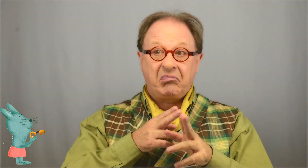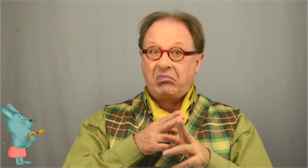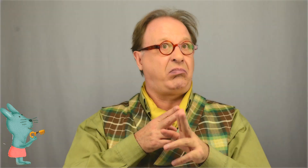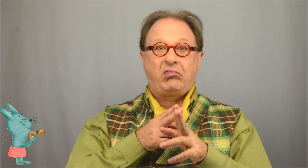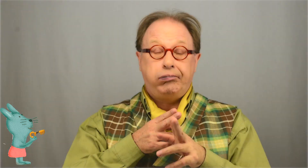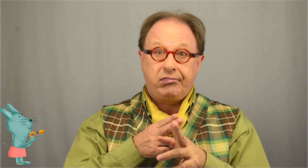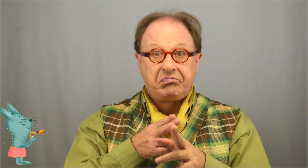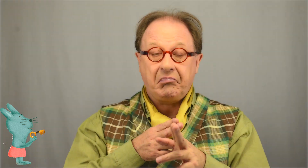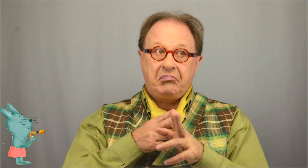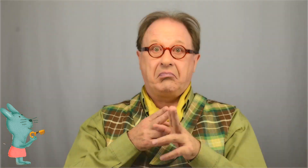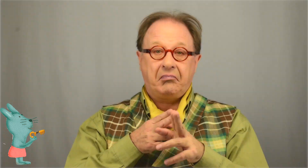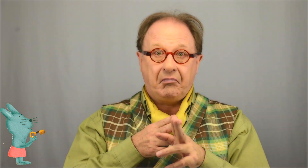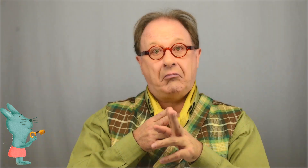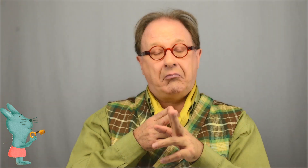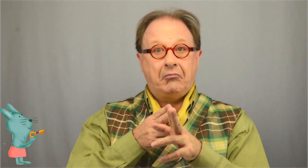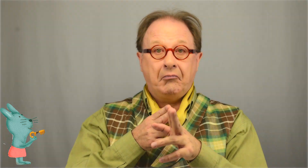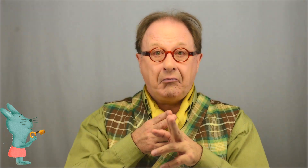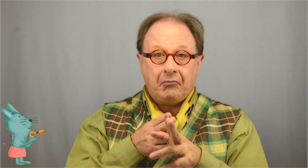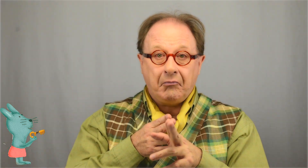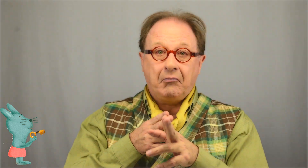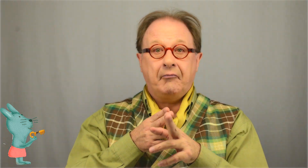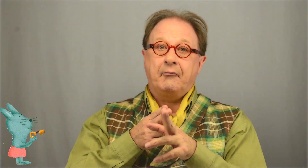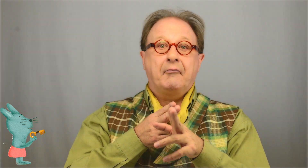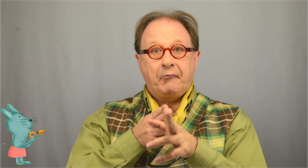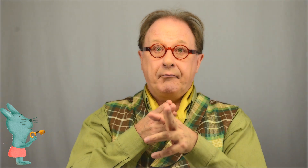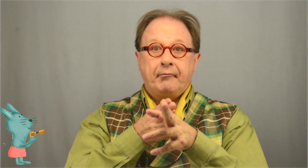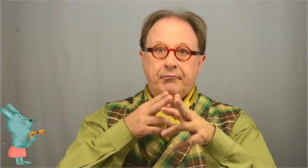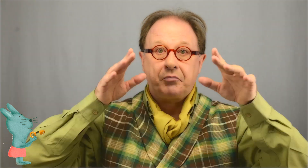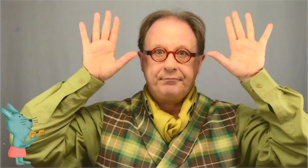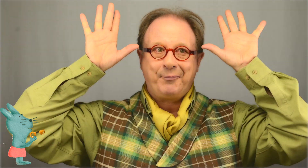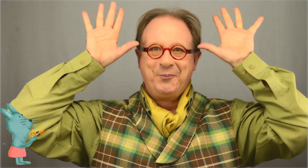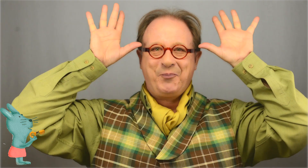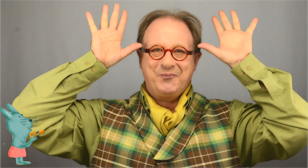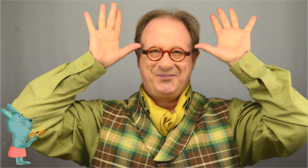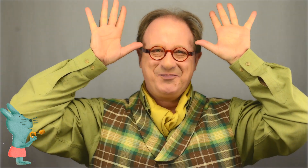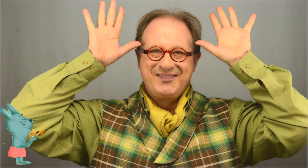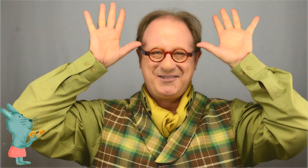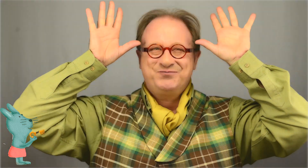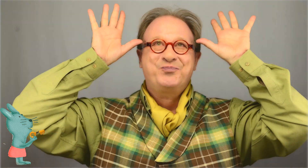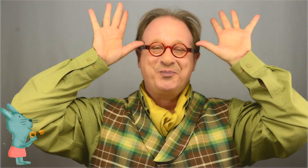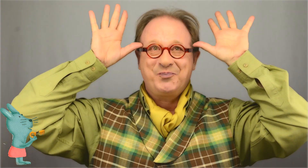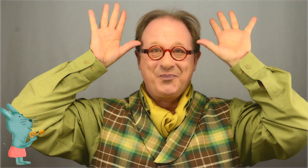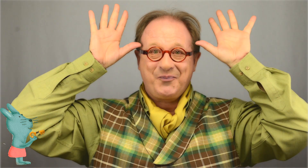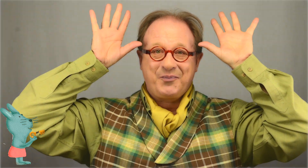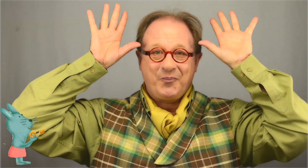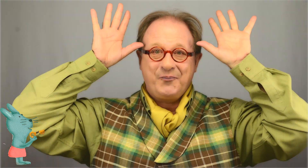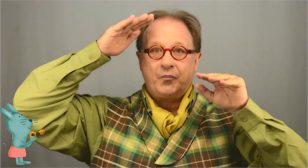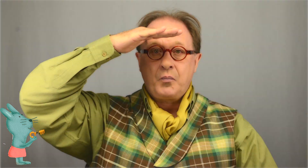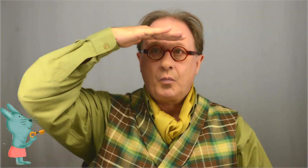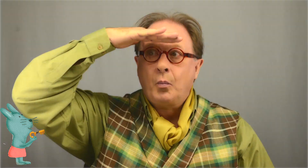Et le chasseur, tout mari, retourna chez lui Ah, cerf, cerf, grand merci Le chasseur